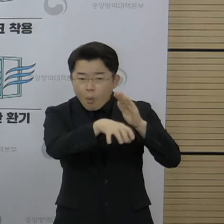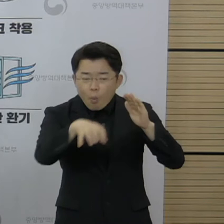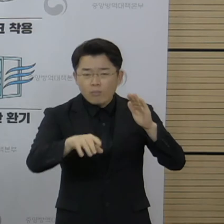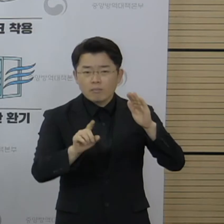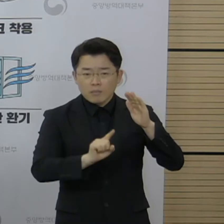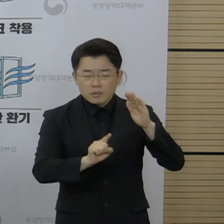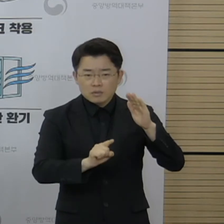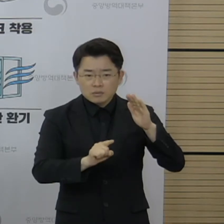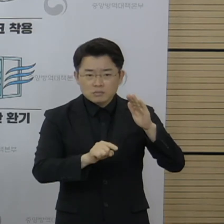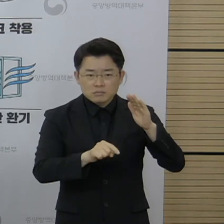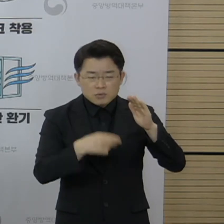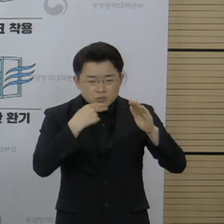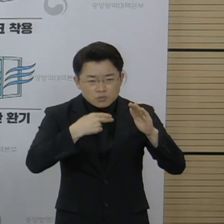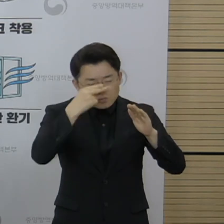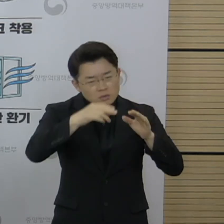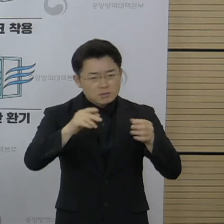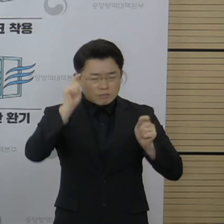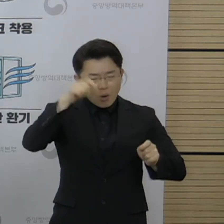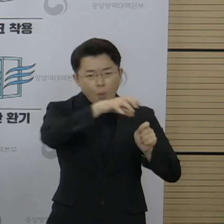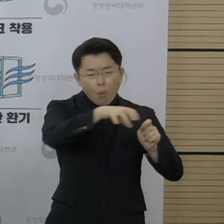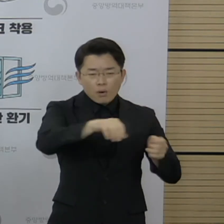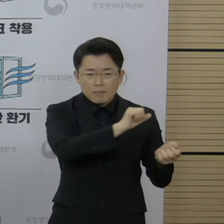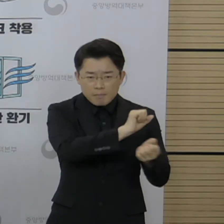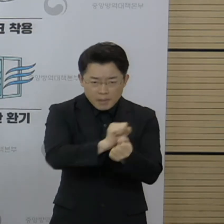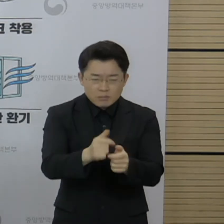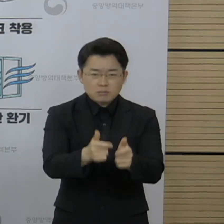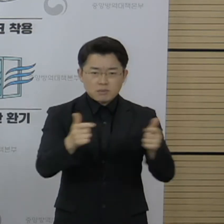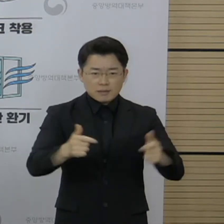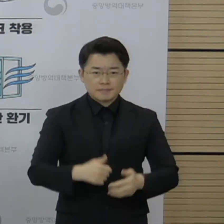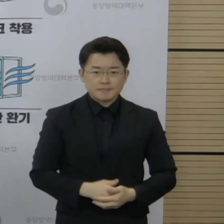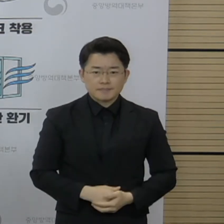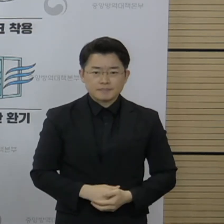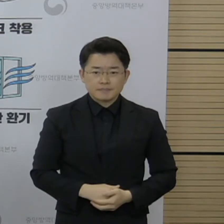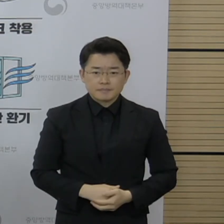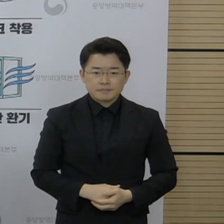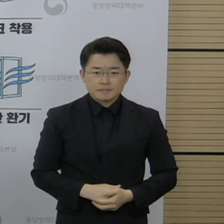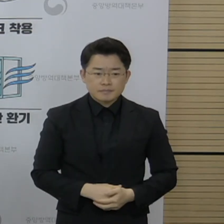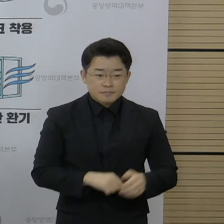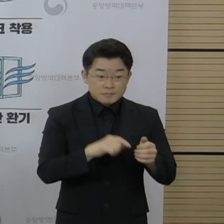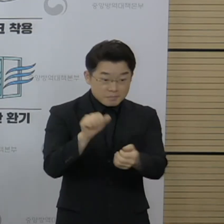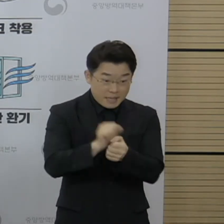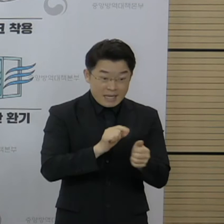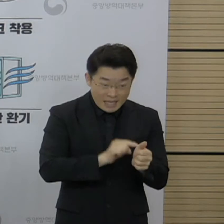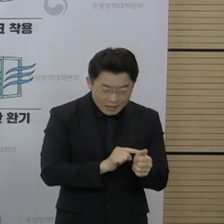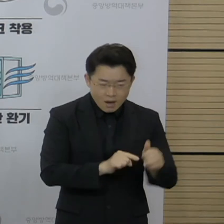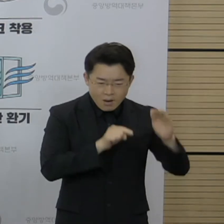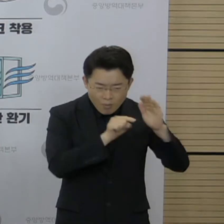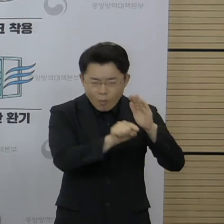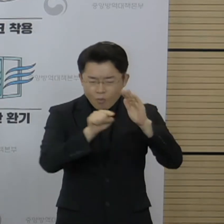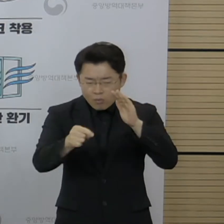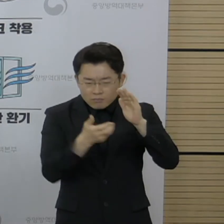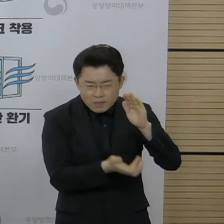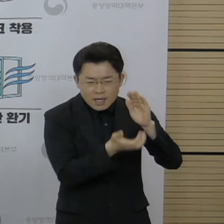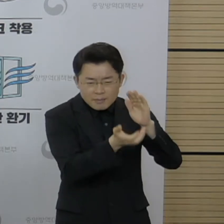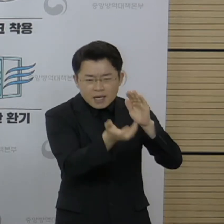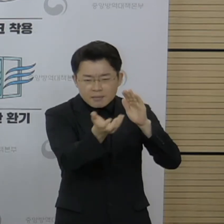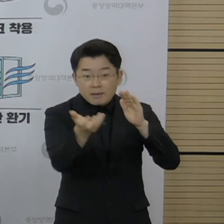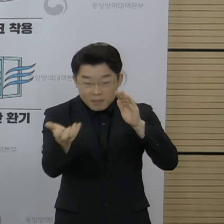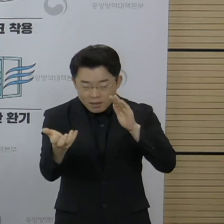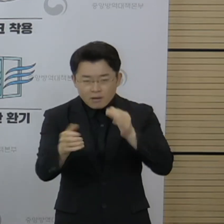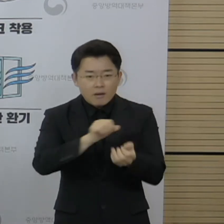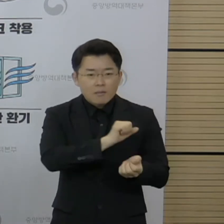발생이 증가하고 있고 확진자들은 여러 시설을 반복적으로 이용하면서 불특정 다수에게